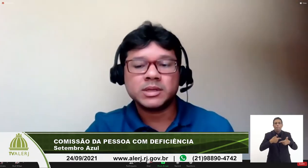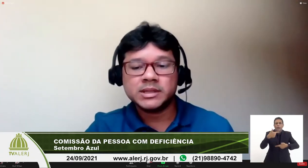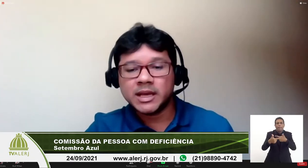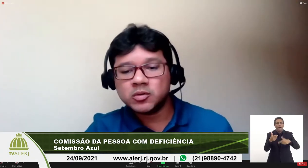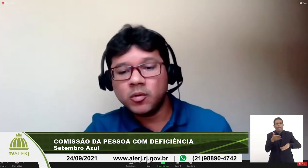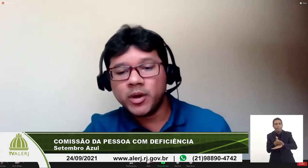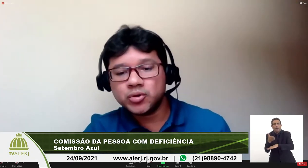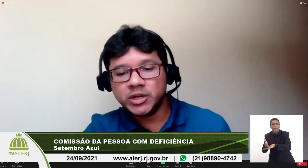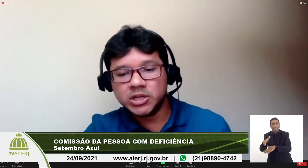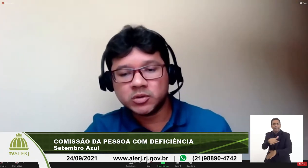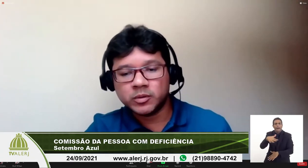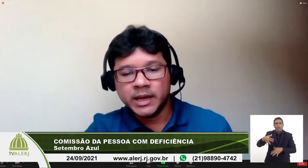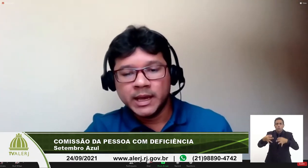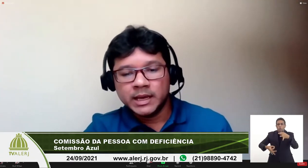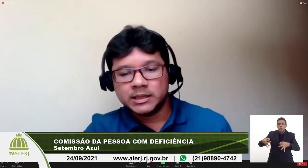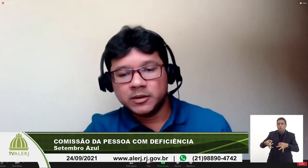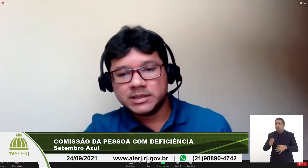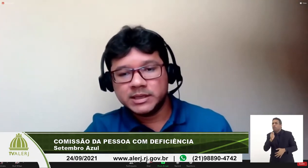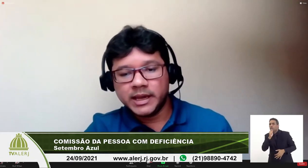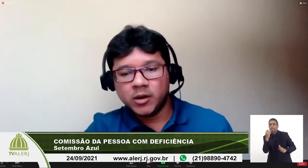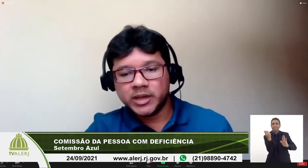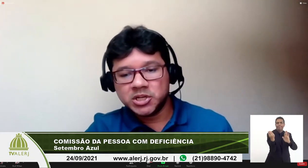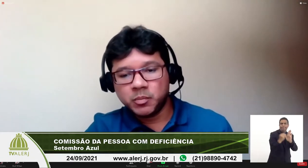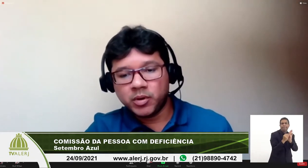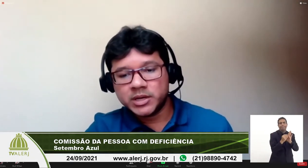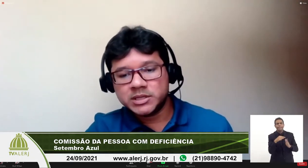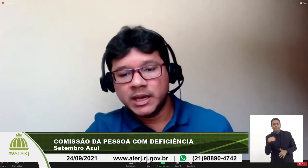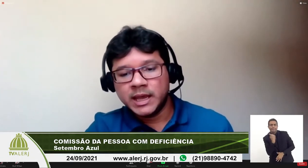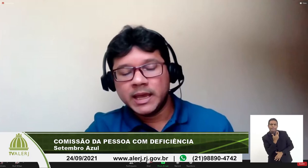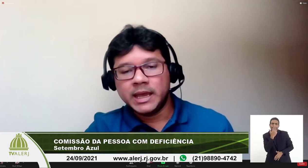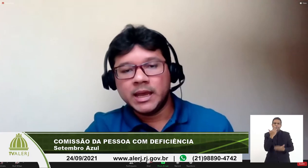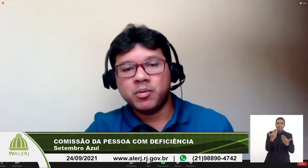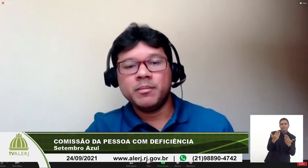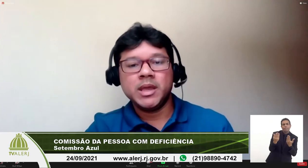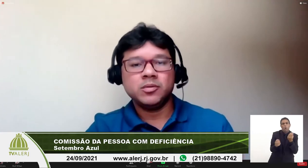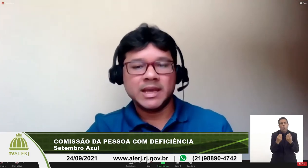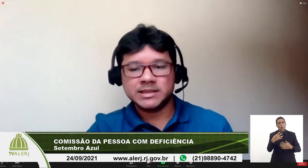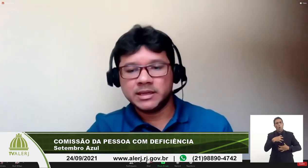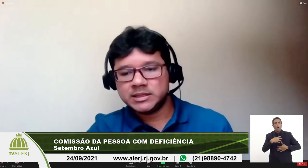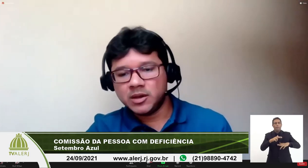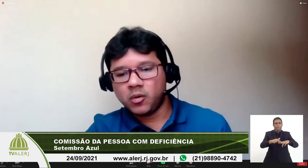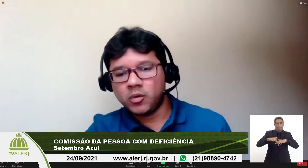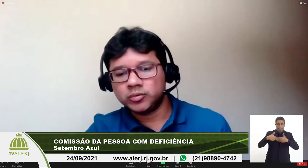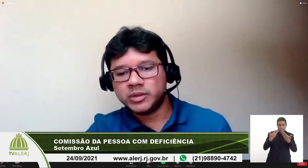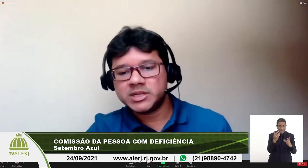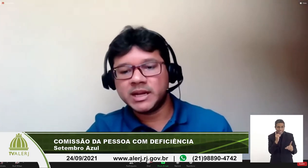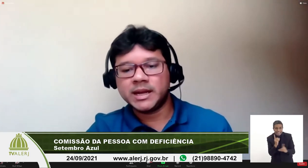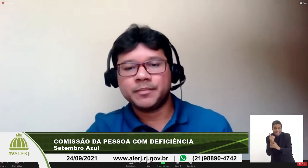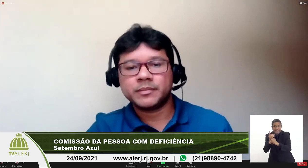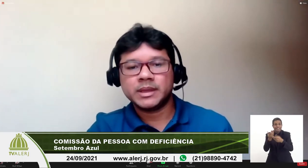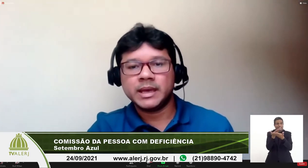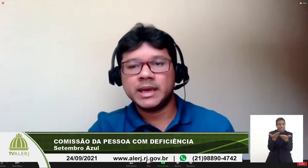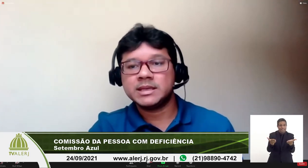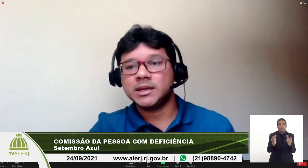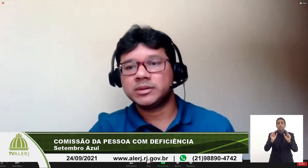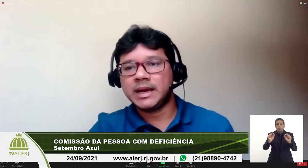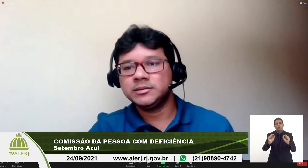públicos tais como é o jurídico então assim é algo que a gente pode por meio desse encontro deixar